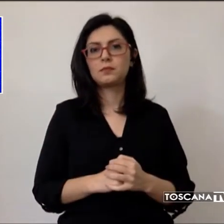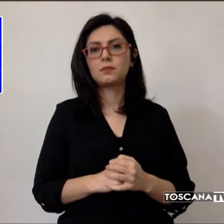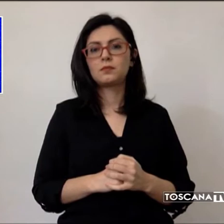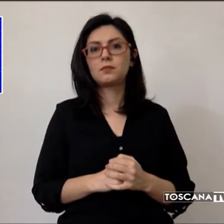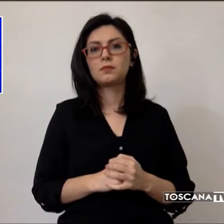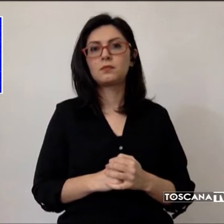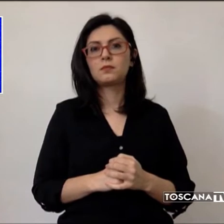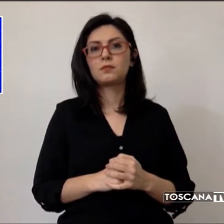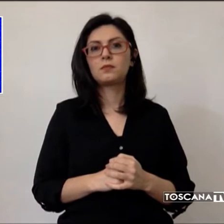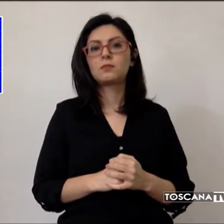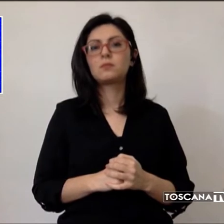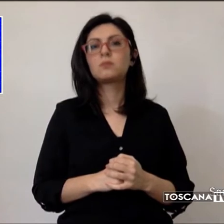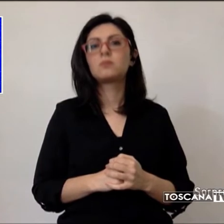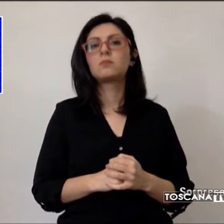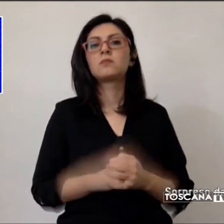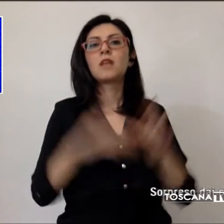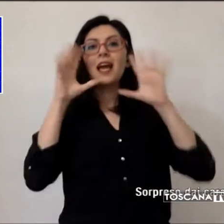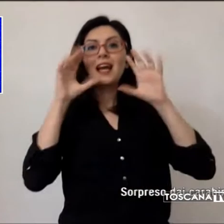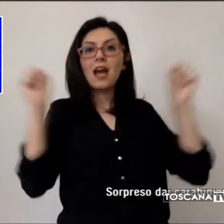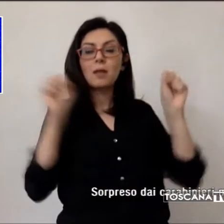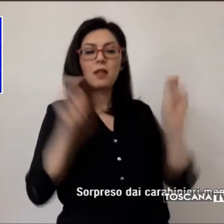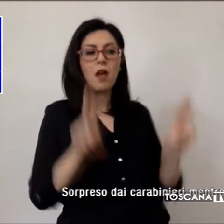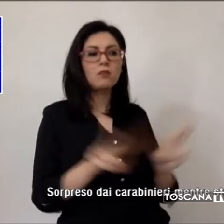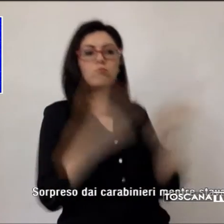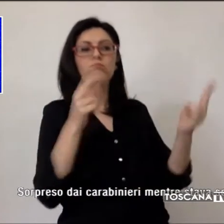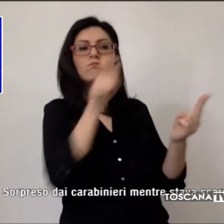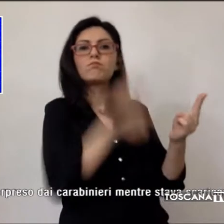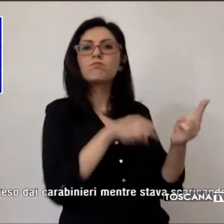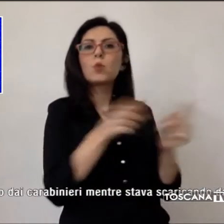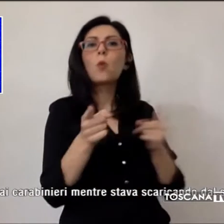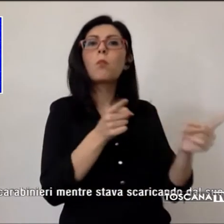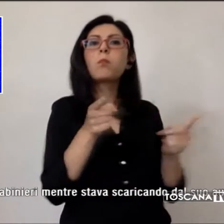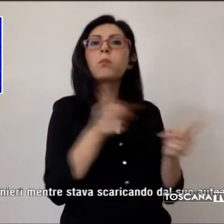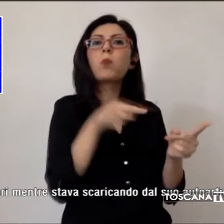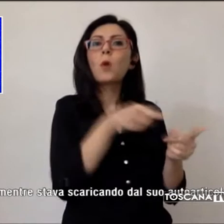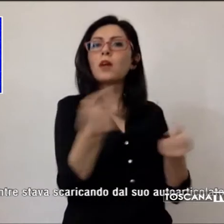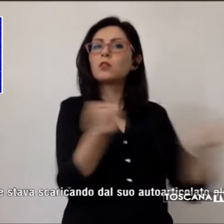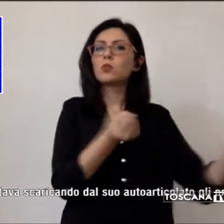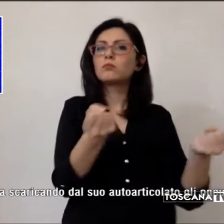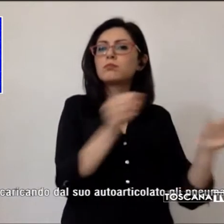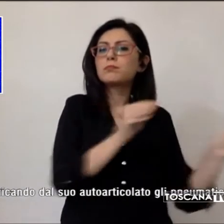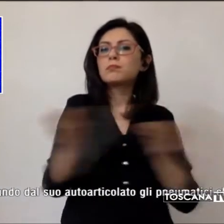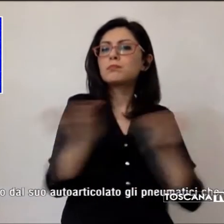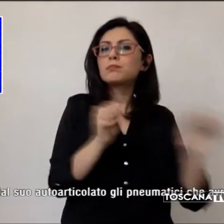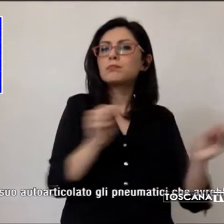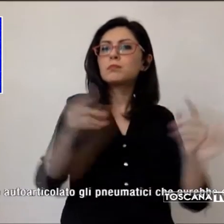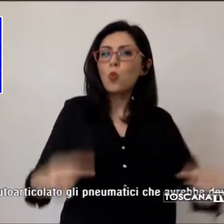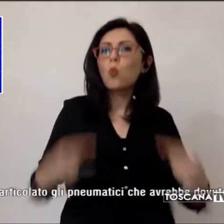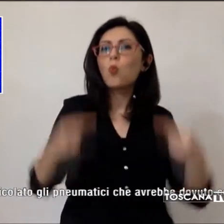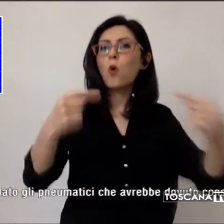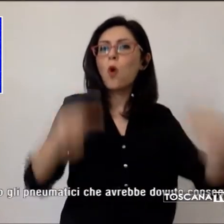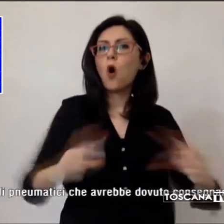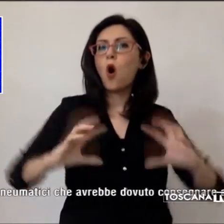Sorpreso dai carabinieri, mentre stava scaricando dal suo auto articolato gli pneumatici che avrebbe